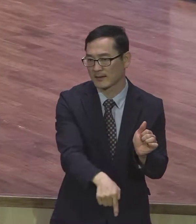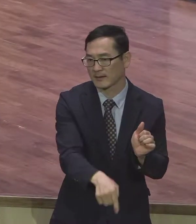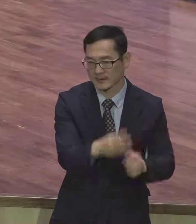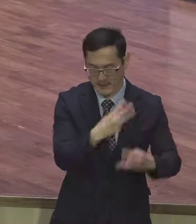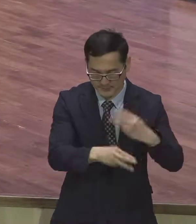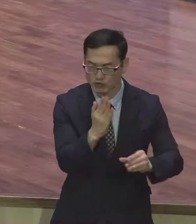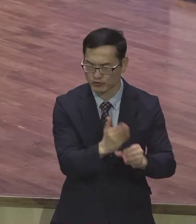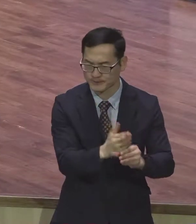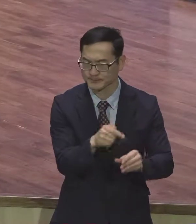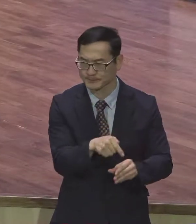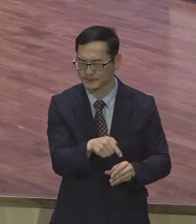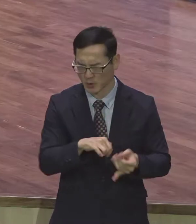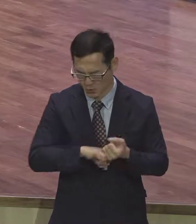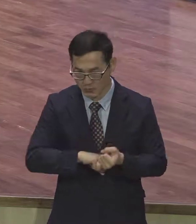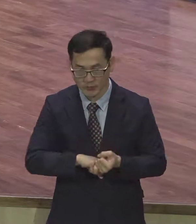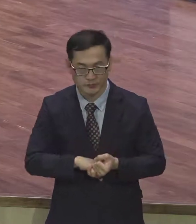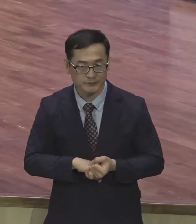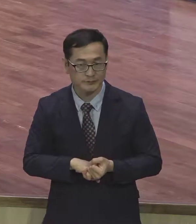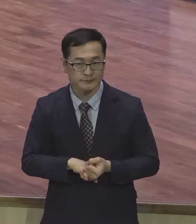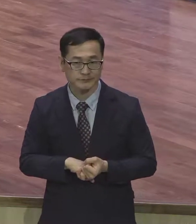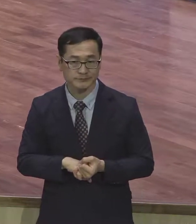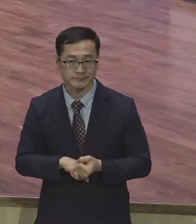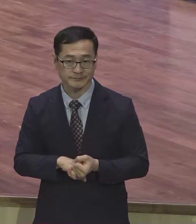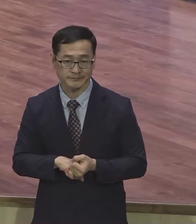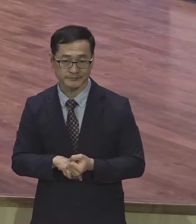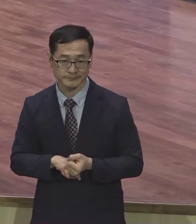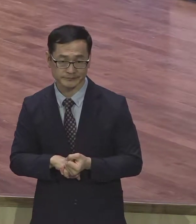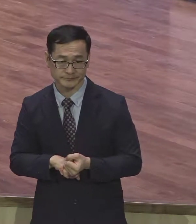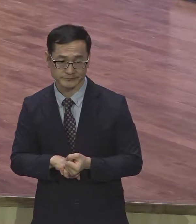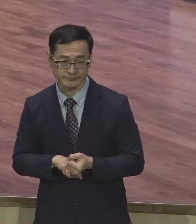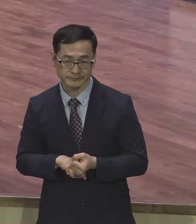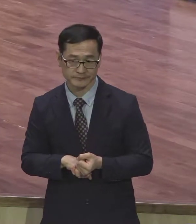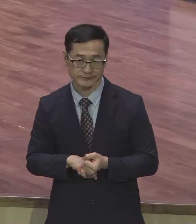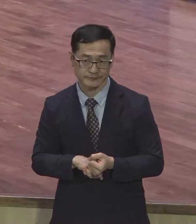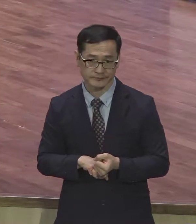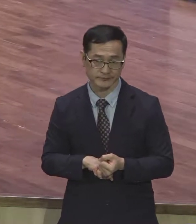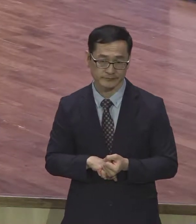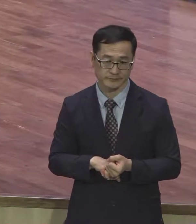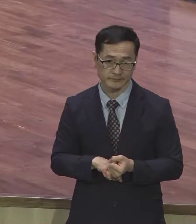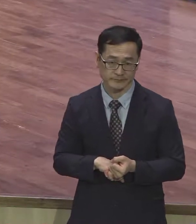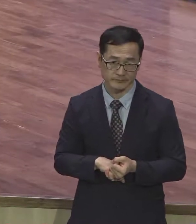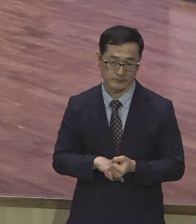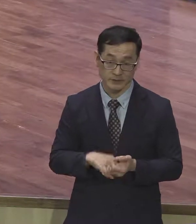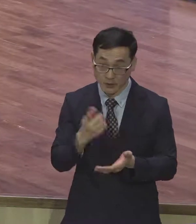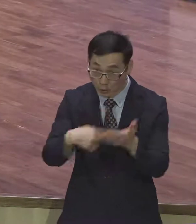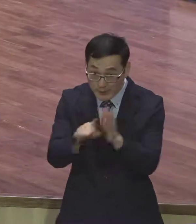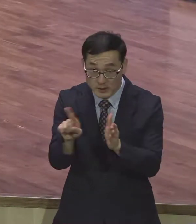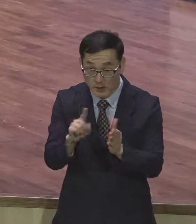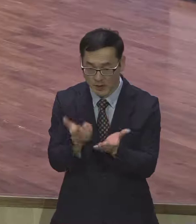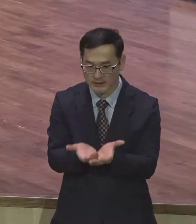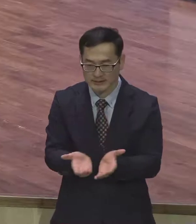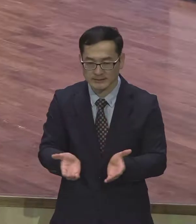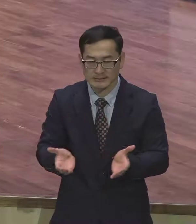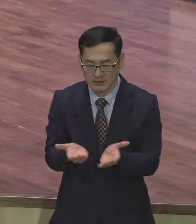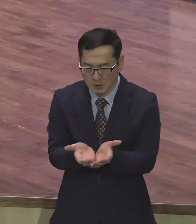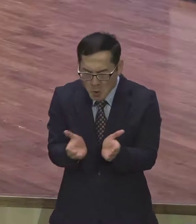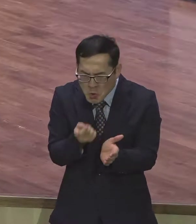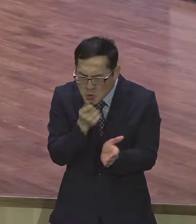랩런트를 아주 중심에서 키우는 그런 교회가 되어야 된단 말이에요 그러란 말이에요 우리 그릇이 커야 돼요 이 교회가